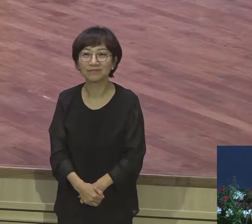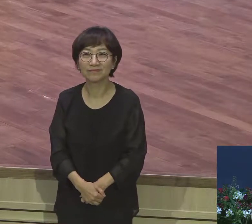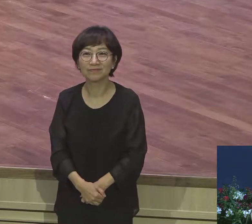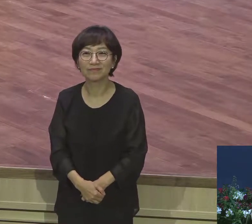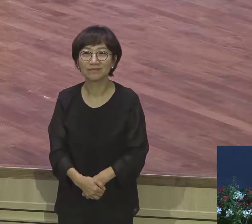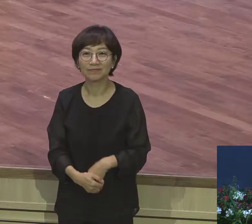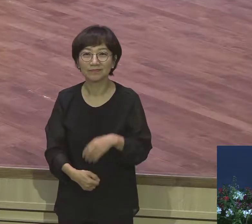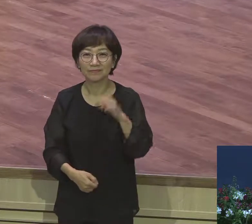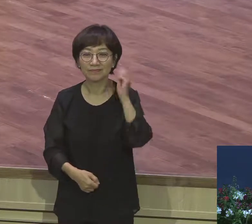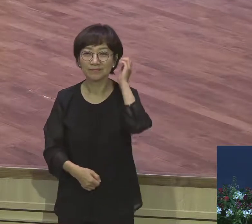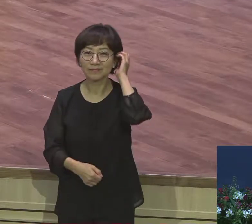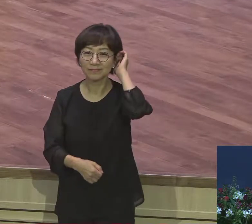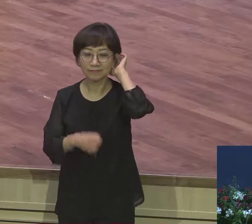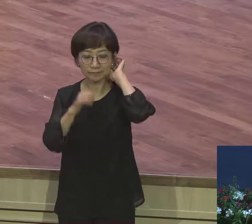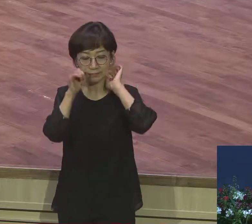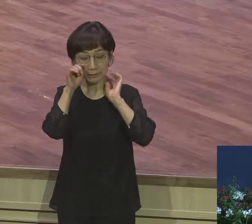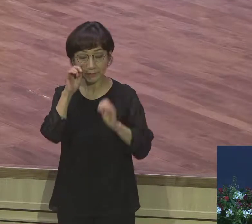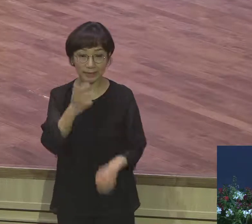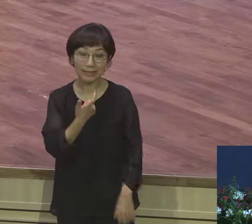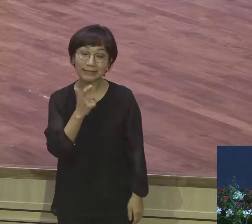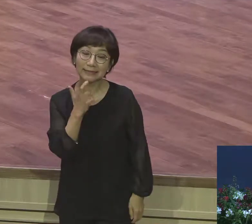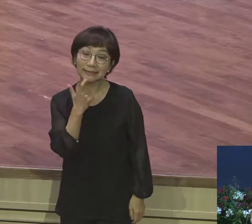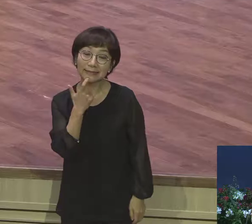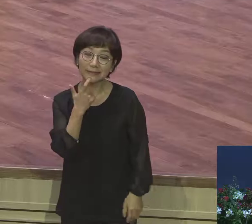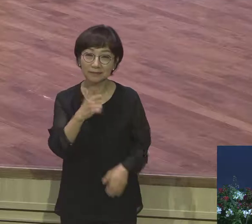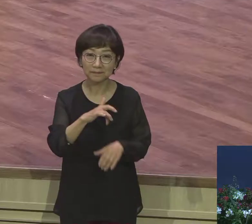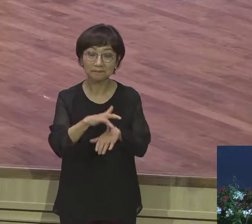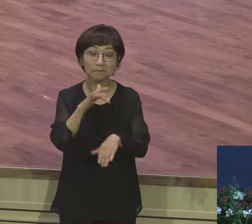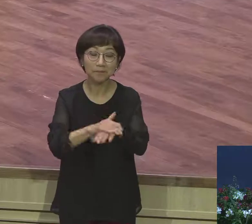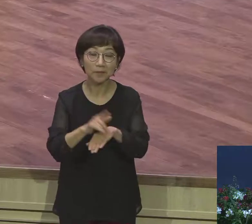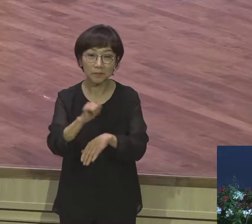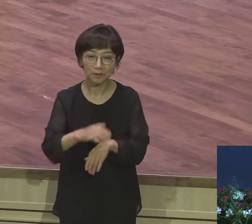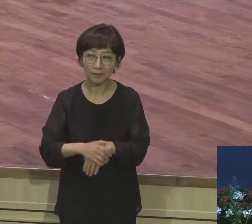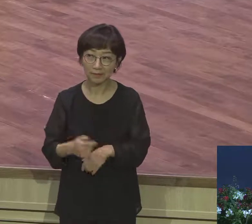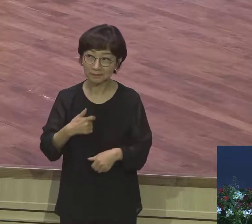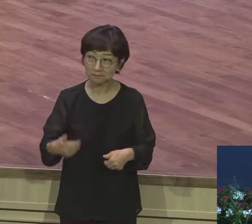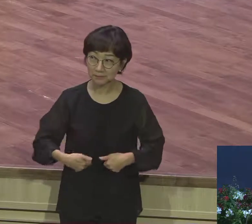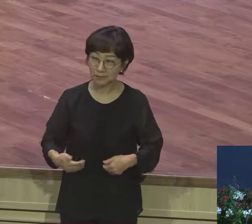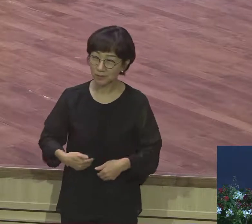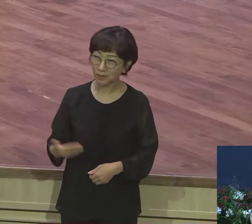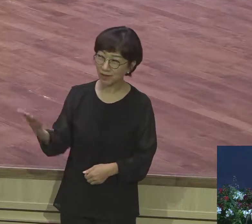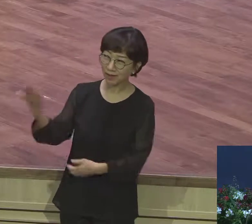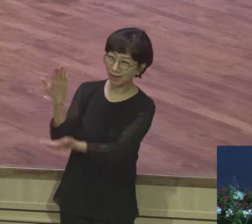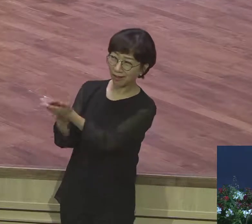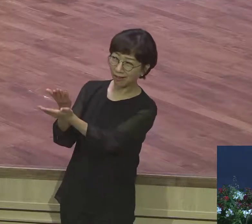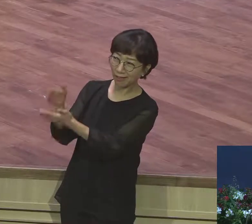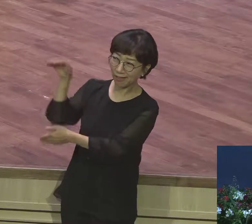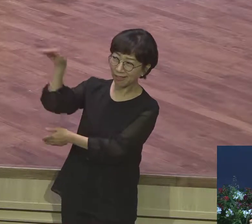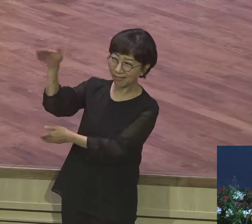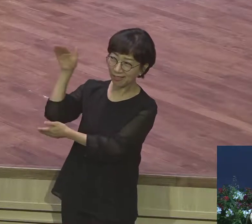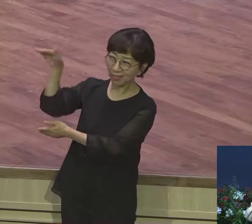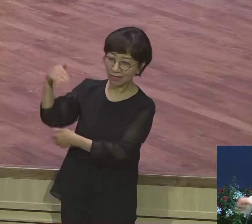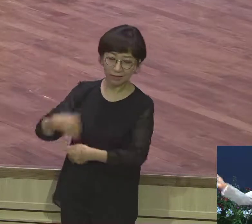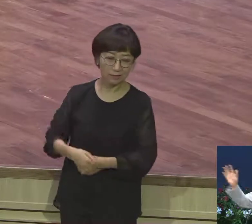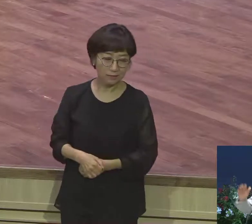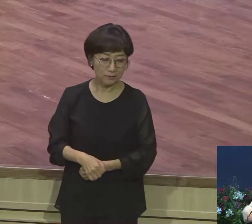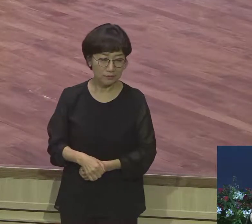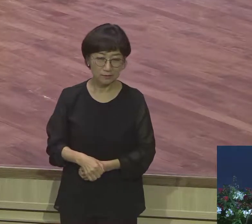편리대로 찾고 구하는 섭성을 버리지 못했어 필요하면 찾고 안 필요하면 잊어버려 야곱은